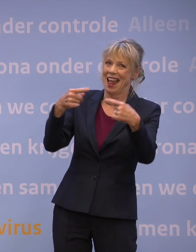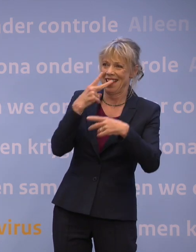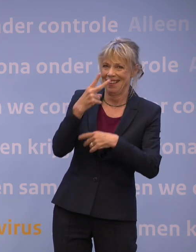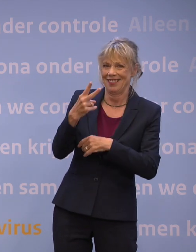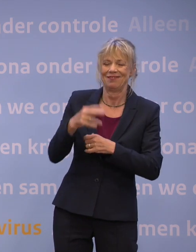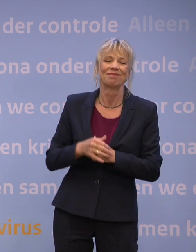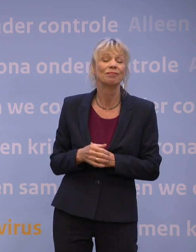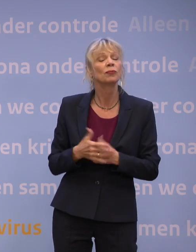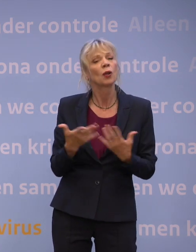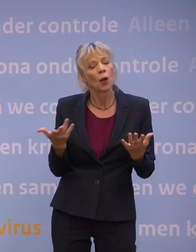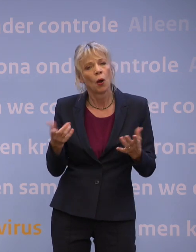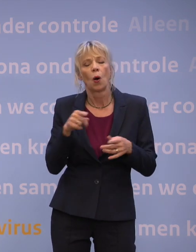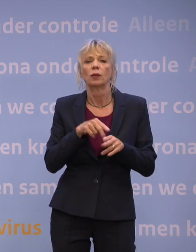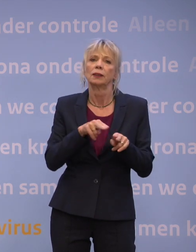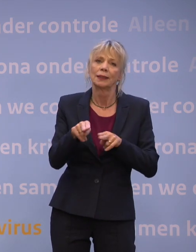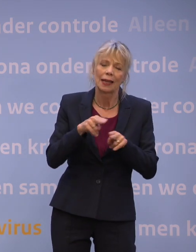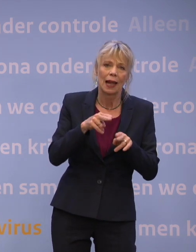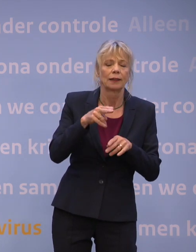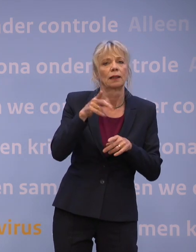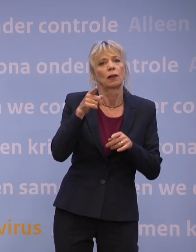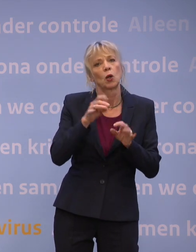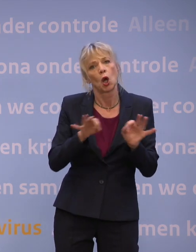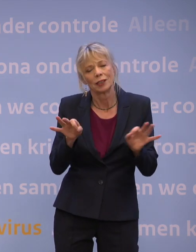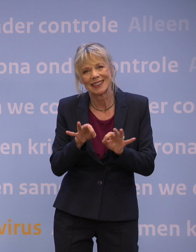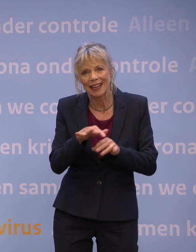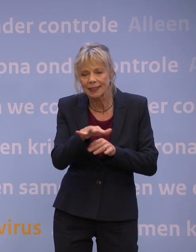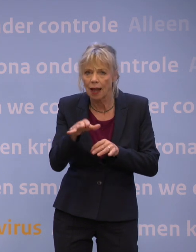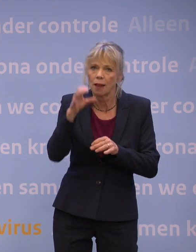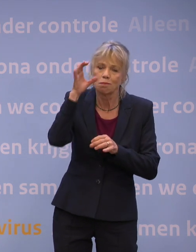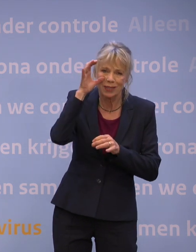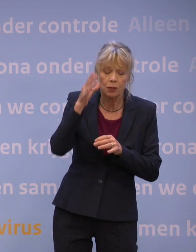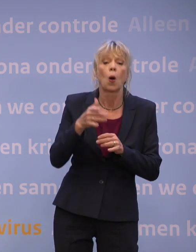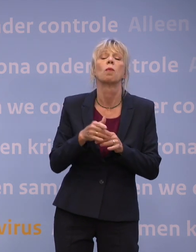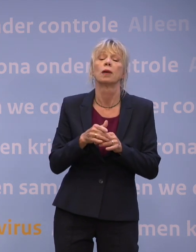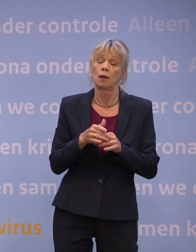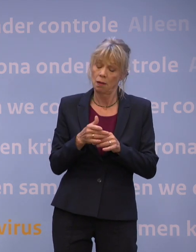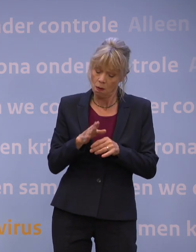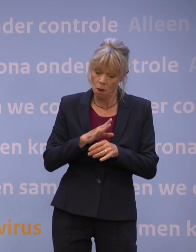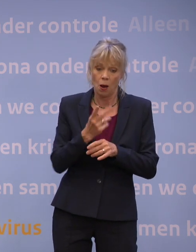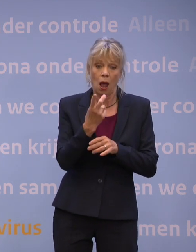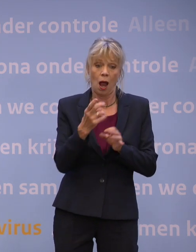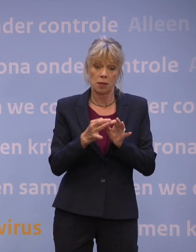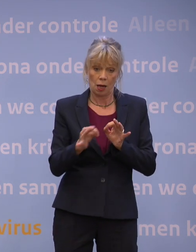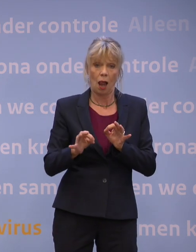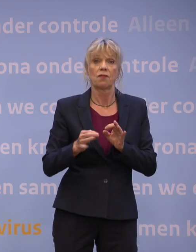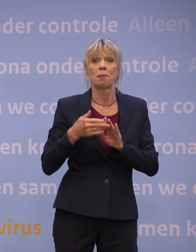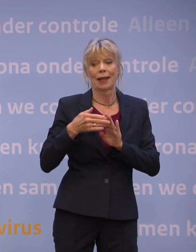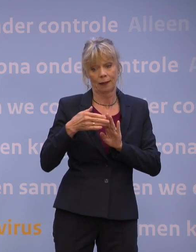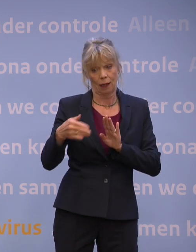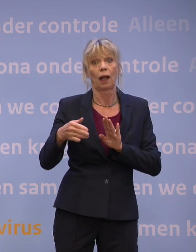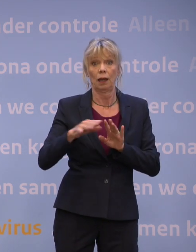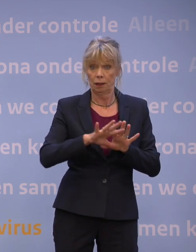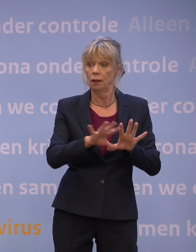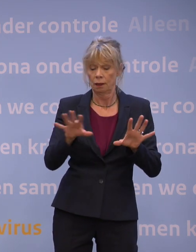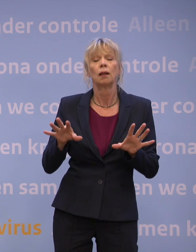theaters, concertzalen en bioscopen mogen vanaf zaterdag 26 juni op anderhalve meter zoveel mensen plaatsen als ze kunnen.